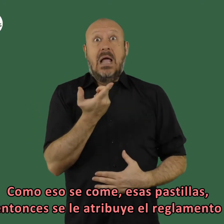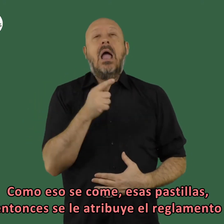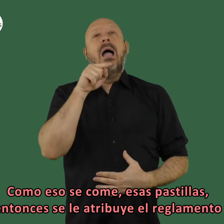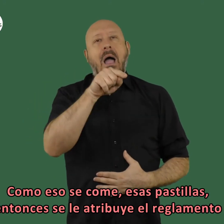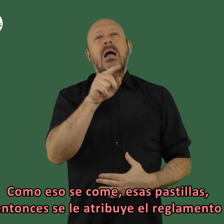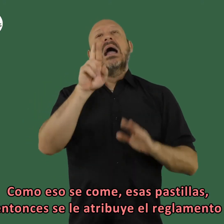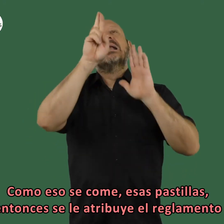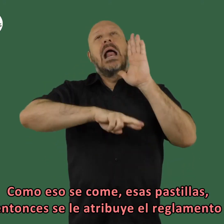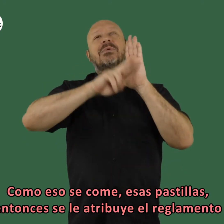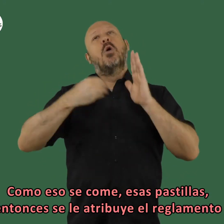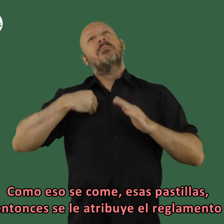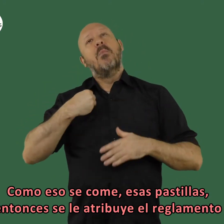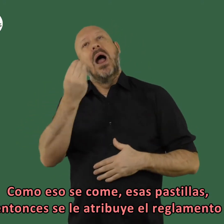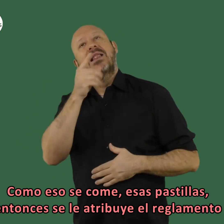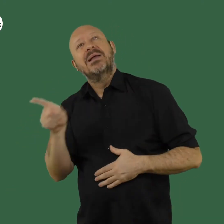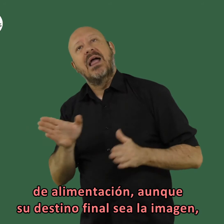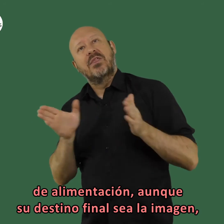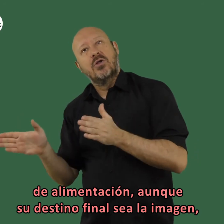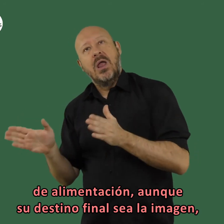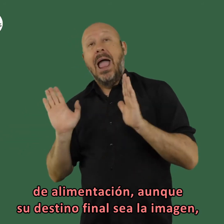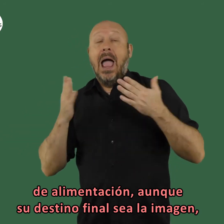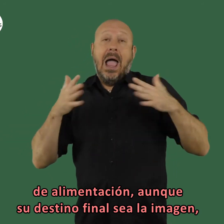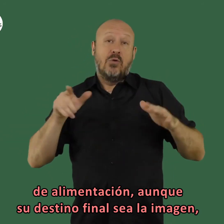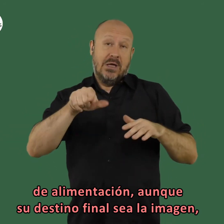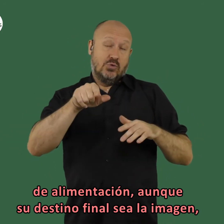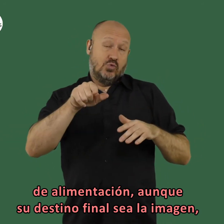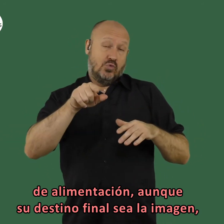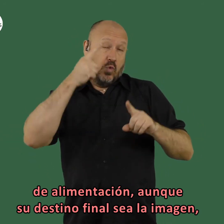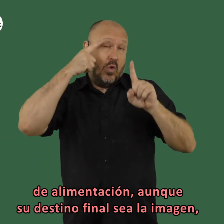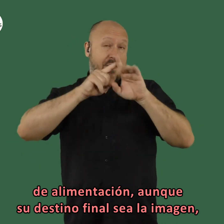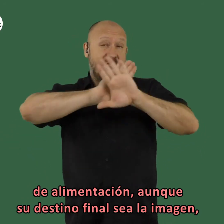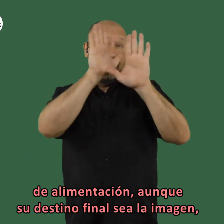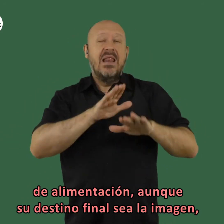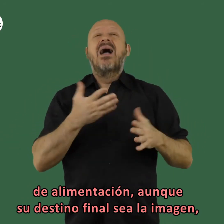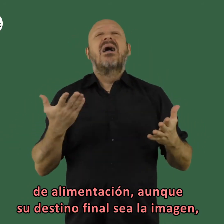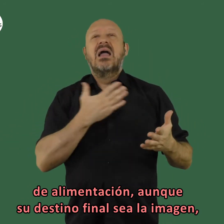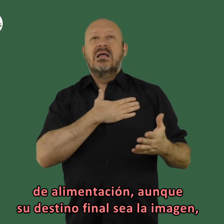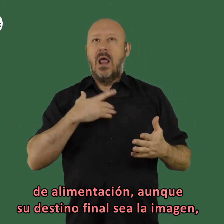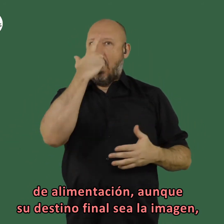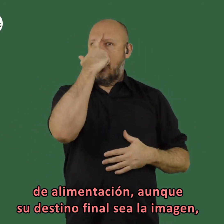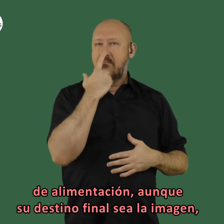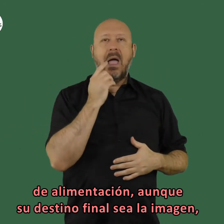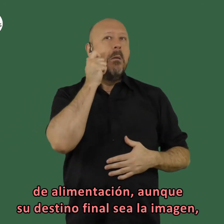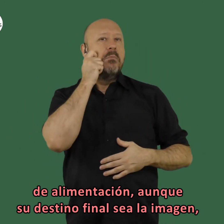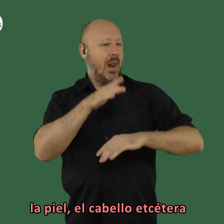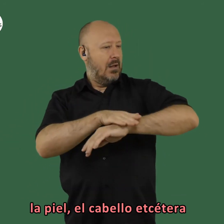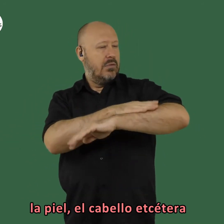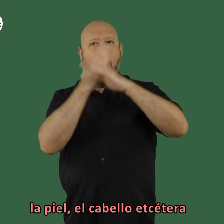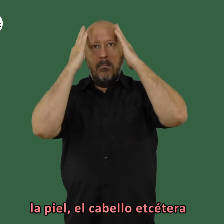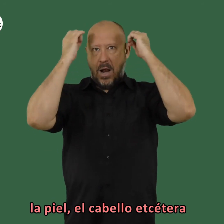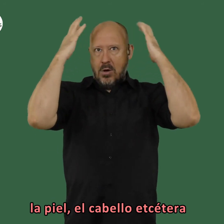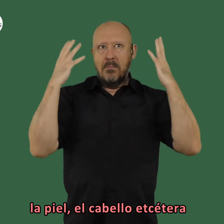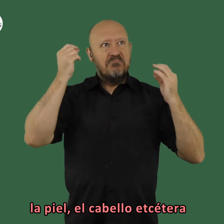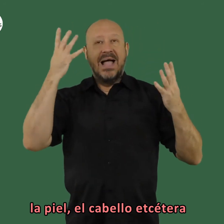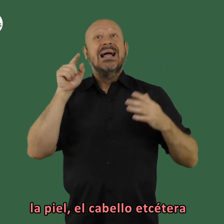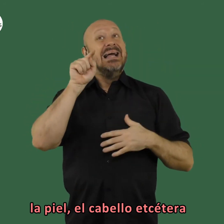pastillas entonces se le atribuye el reglamento de alimentación aunque aunque su destino final sea la imagen la